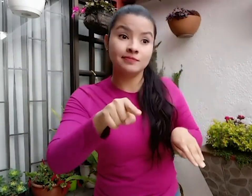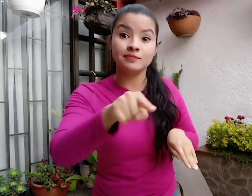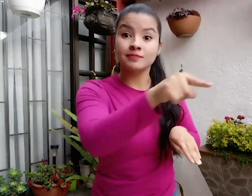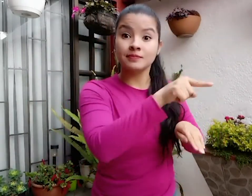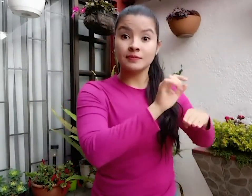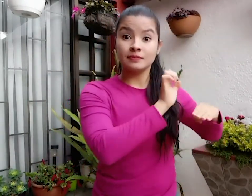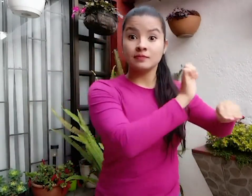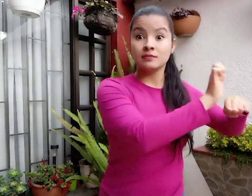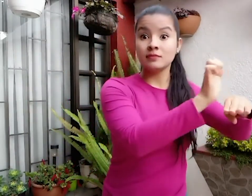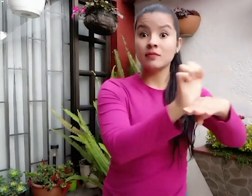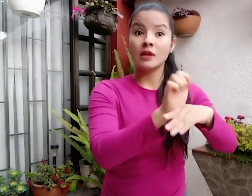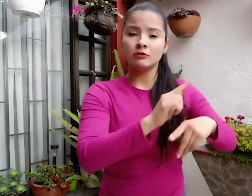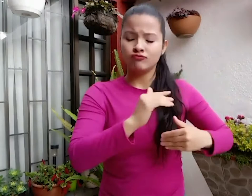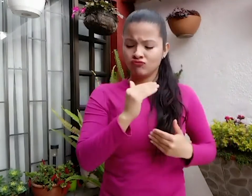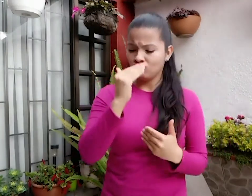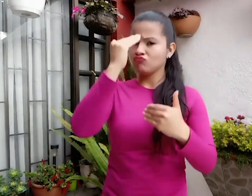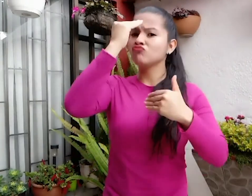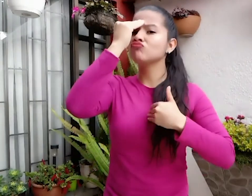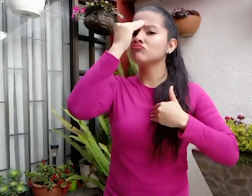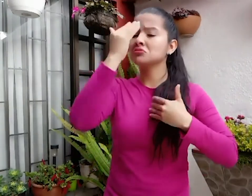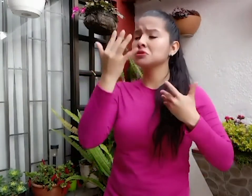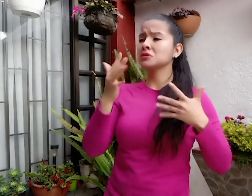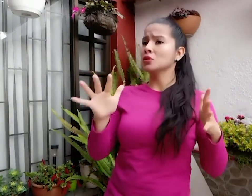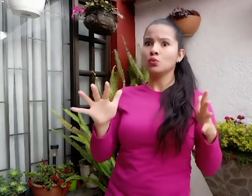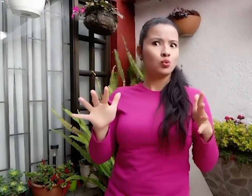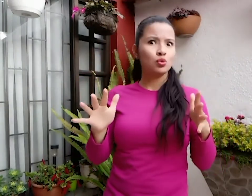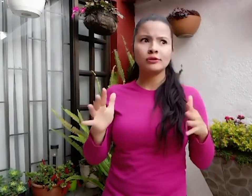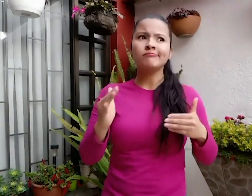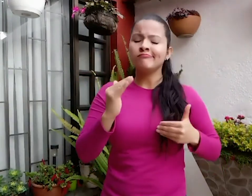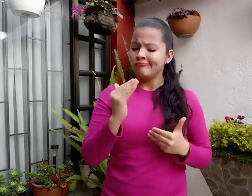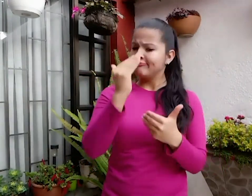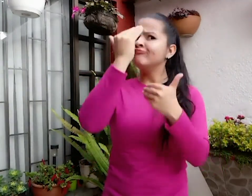toma de conciencia, de la toma de conciencia a la acción.